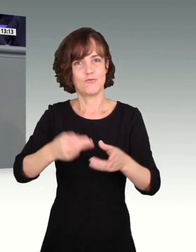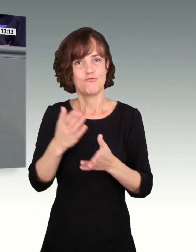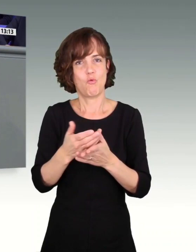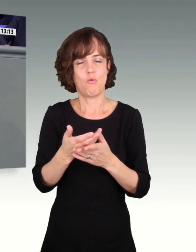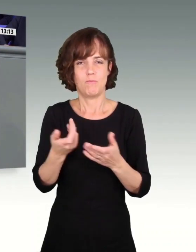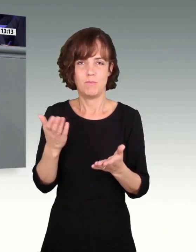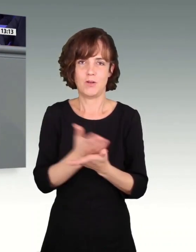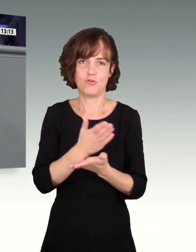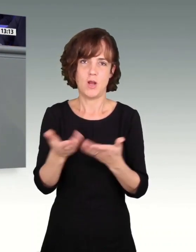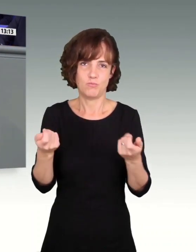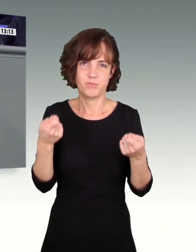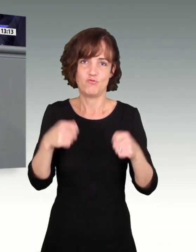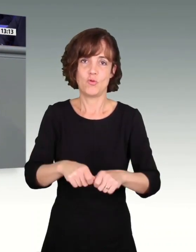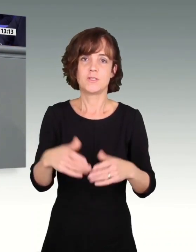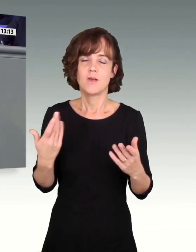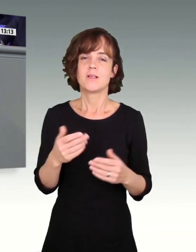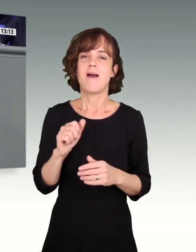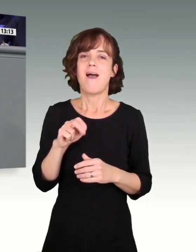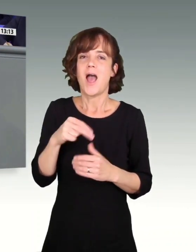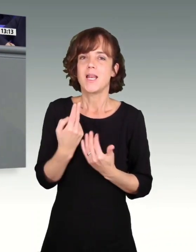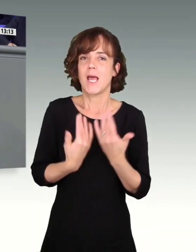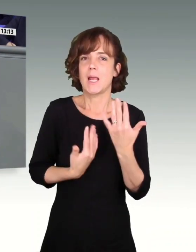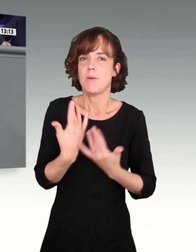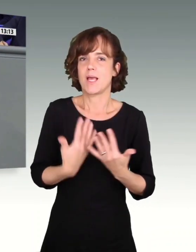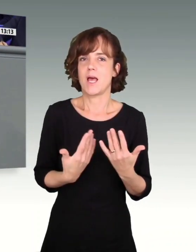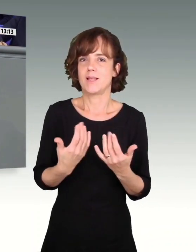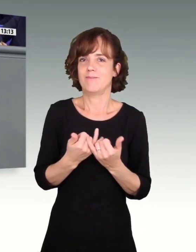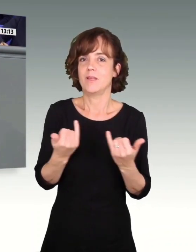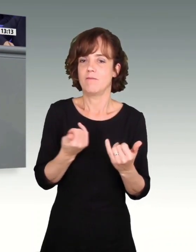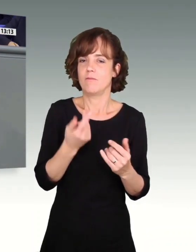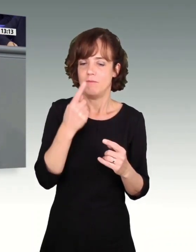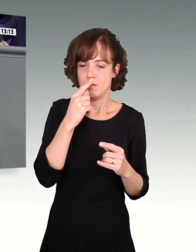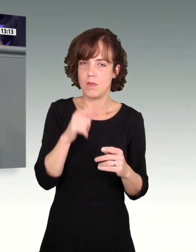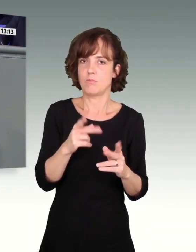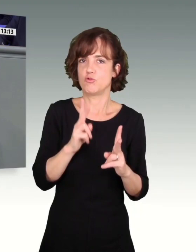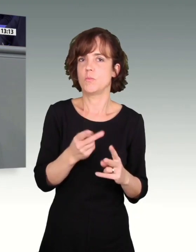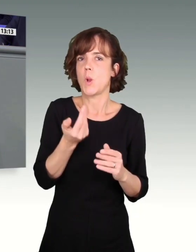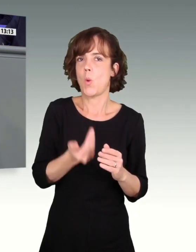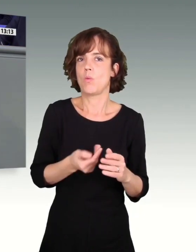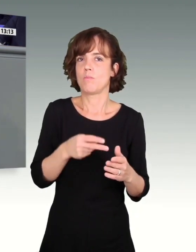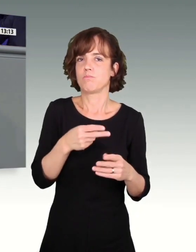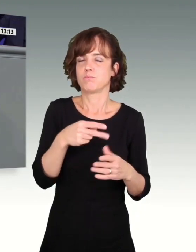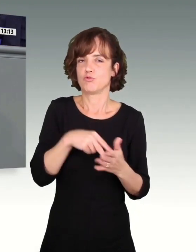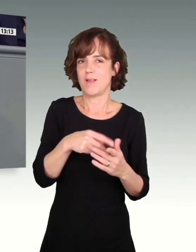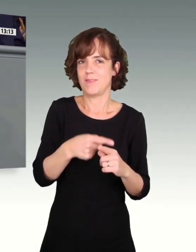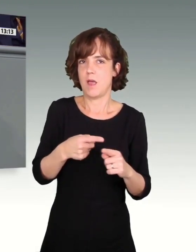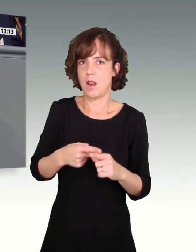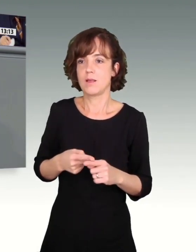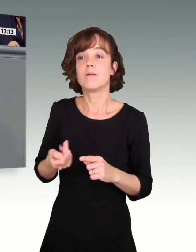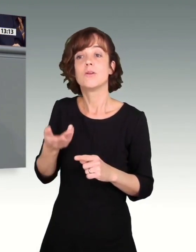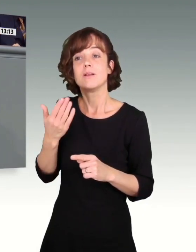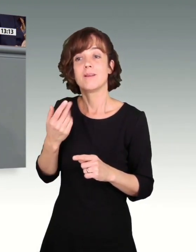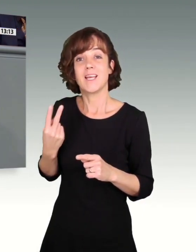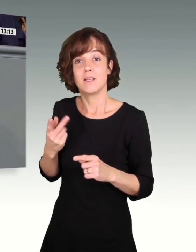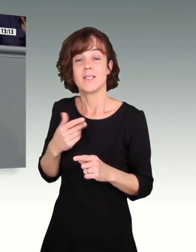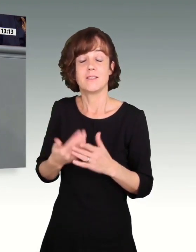entschieden, wie man mit der Anrechenbarkeit von Lohnbestandteilen umgeht. Und das Wichtigste, das konnten wir damals gesetzgeberisch auch nicht regeln, deswegen